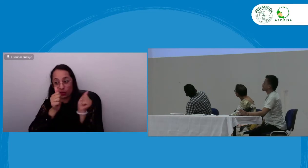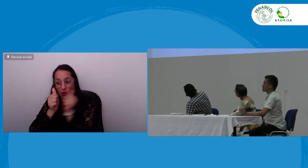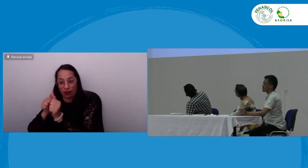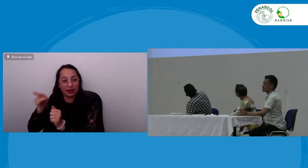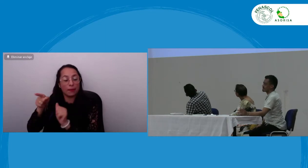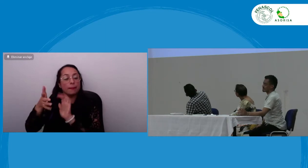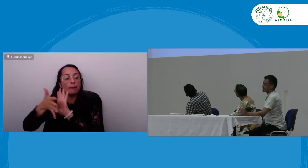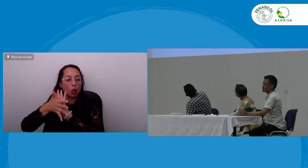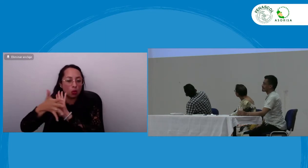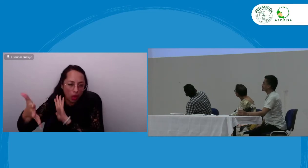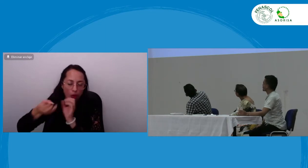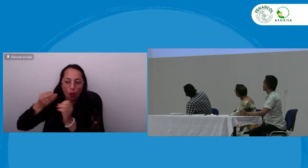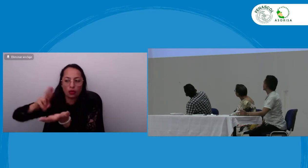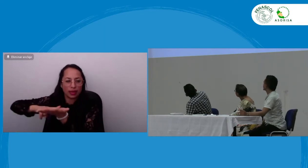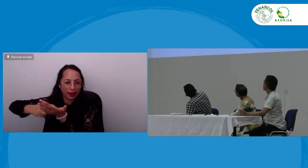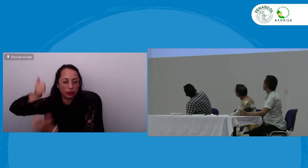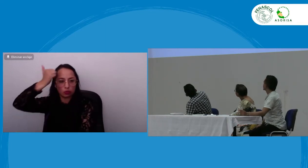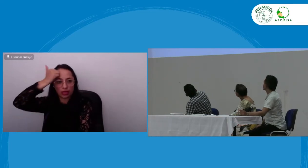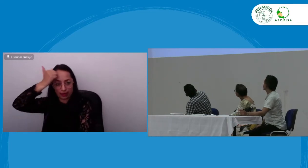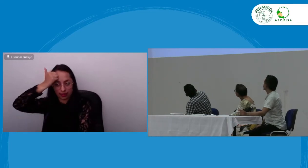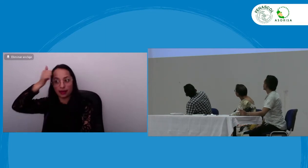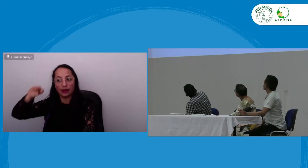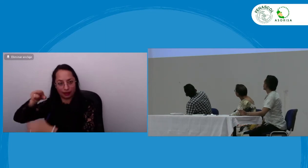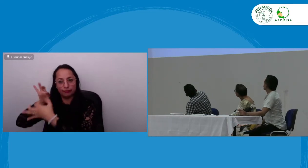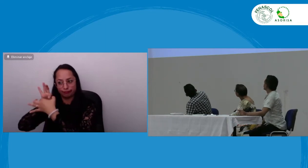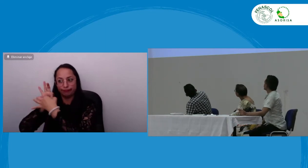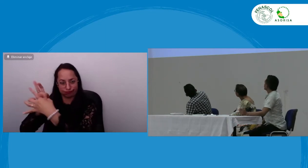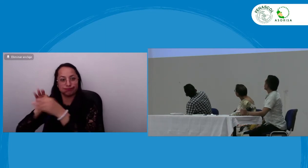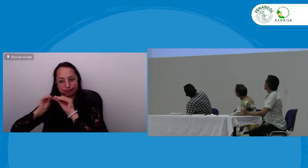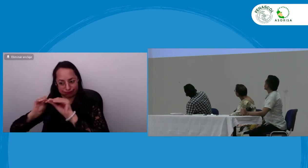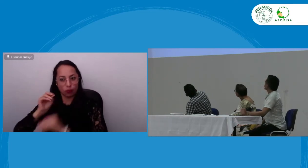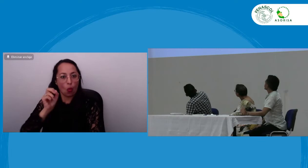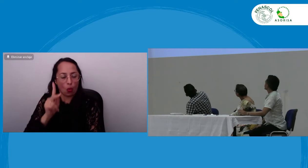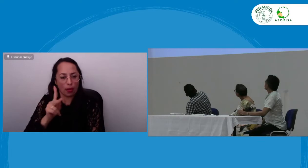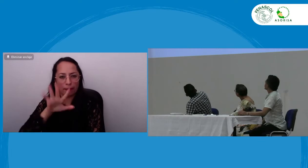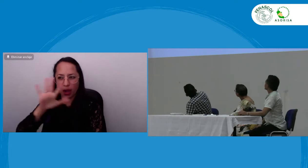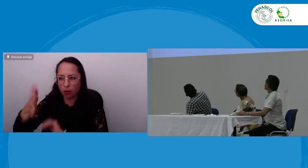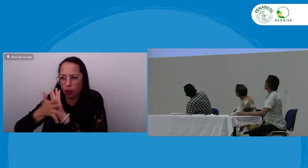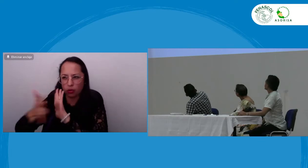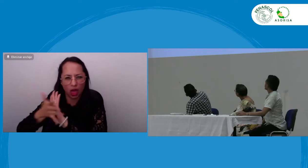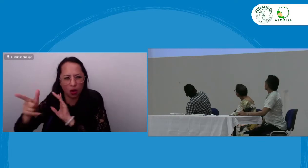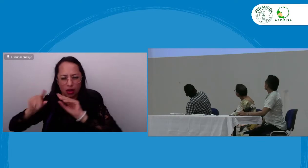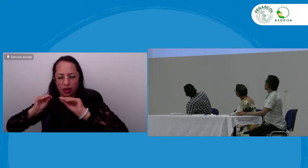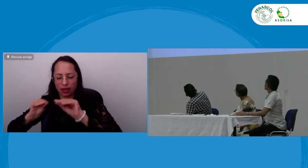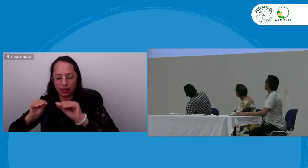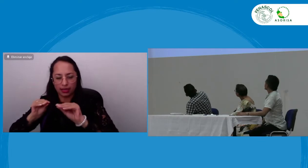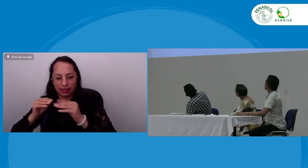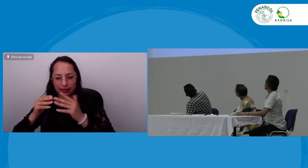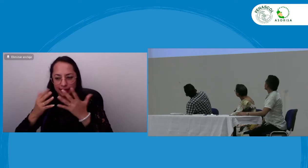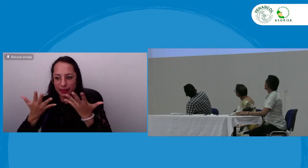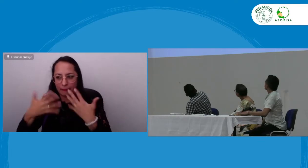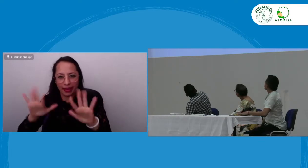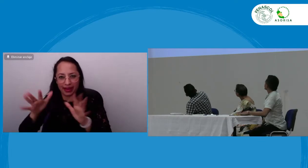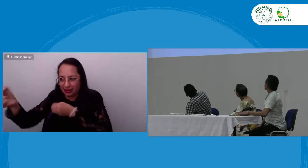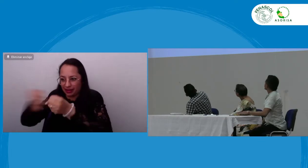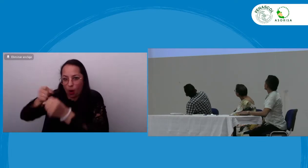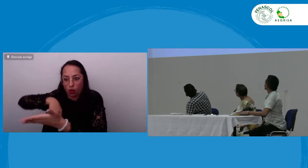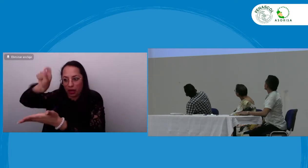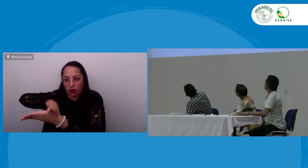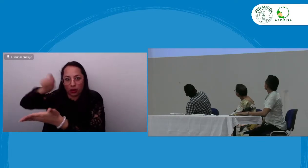con este sueño con este pensamiento en términos de ¿qué están haciendo los modelos lingüísticos los profesionales sordos que hacen un buen trabajo y en efecto